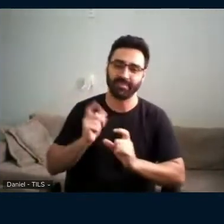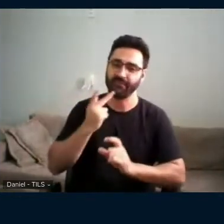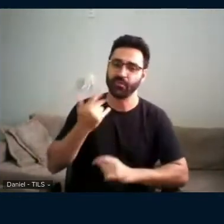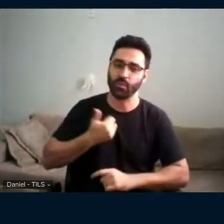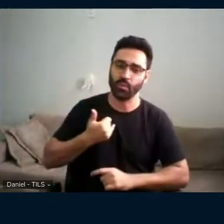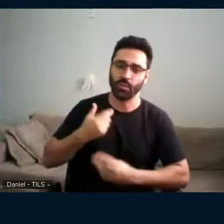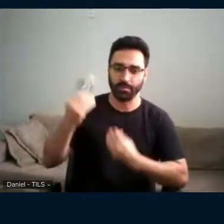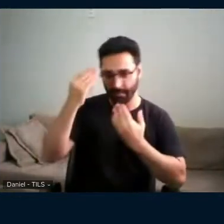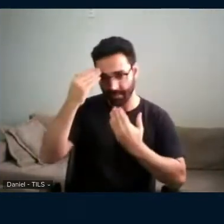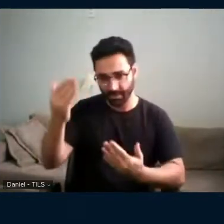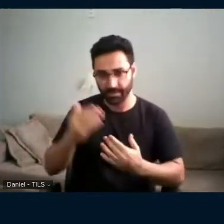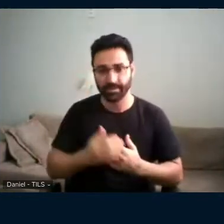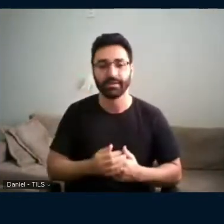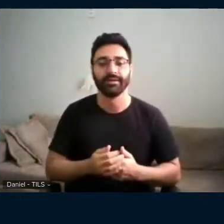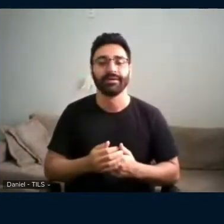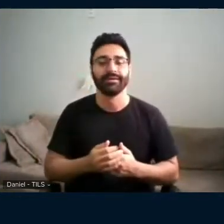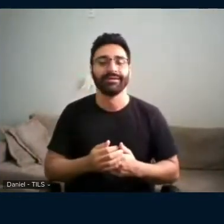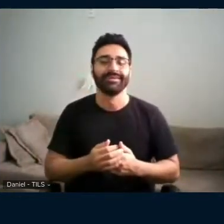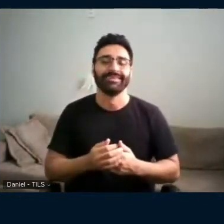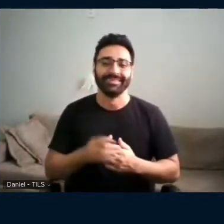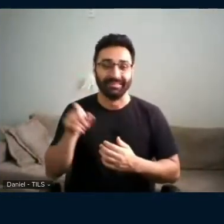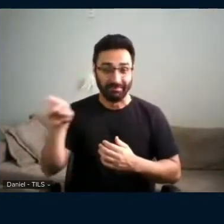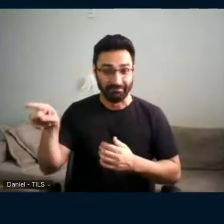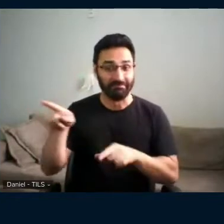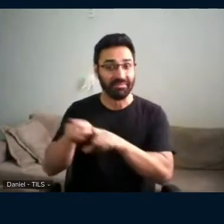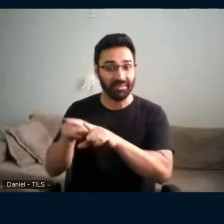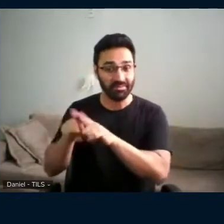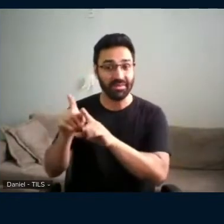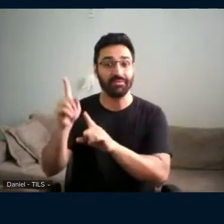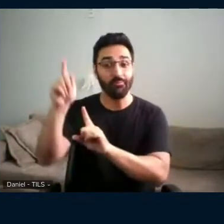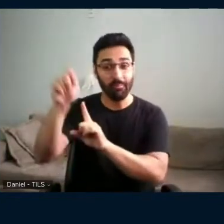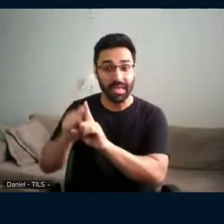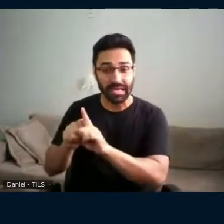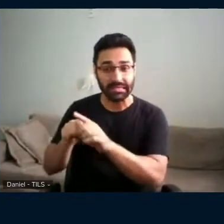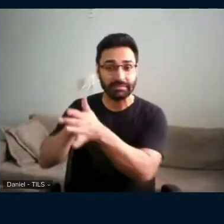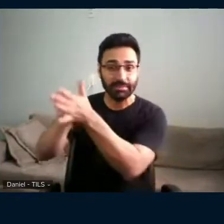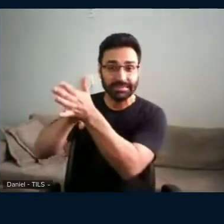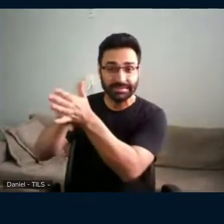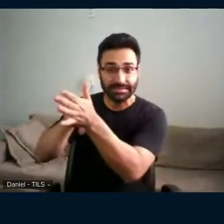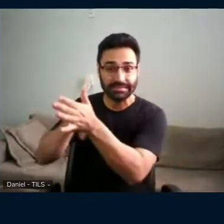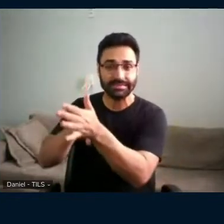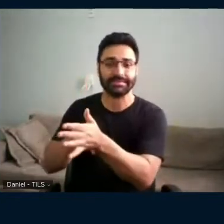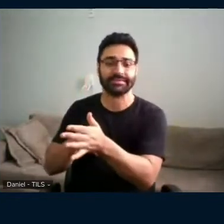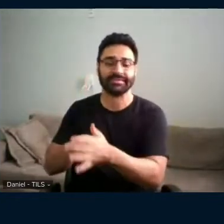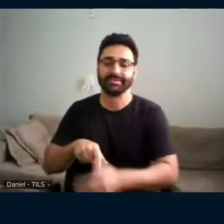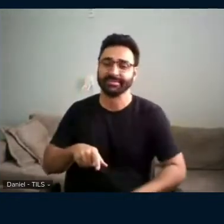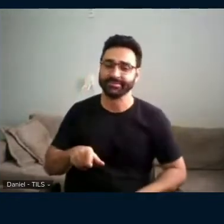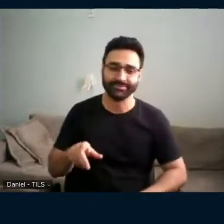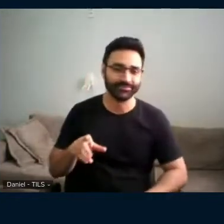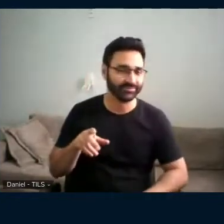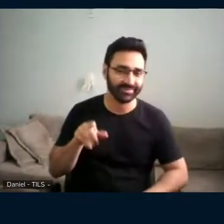um mês pesquisar e ver como que estavam as coisas, é bem a sua cara.